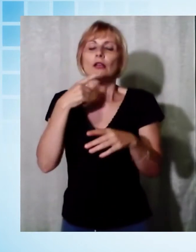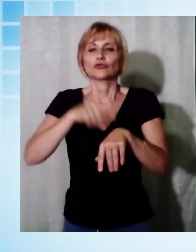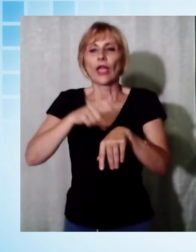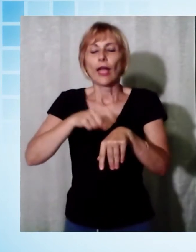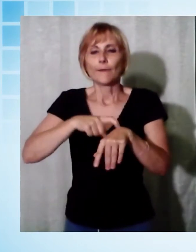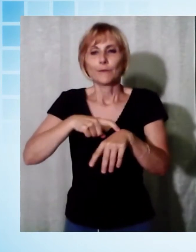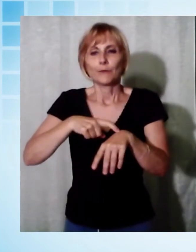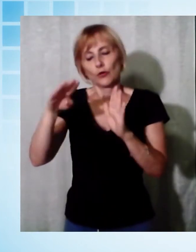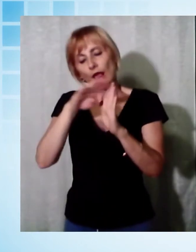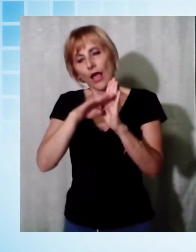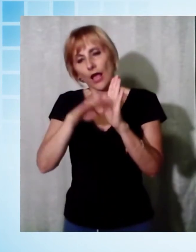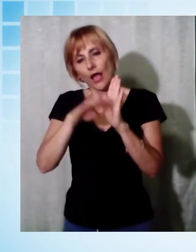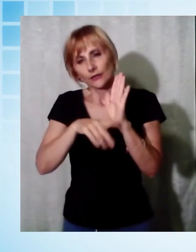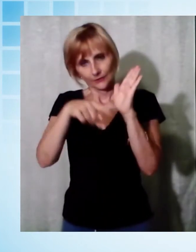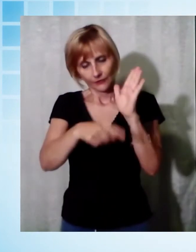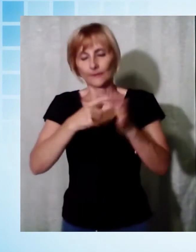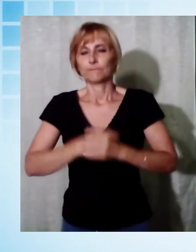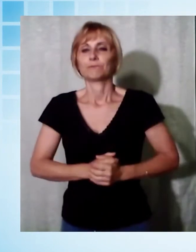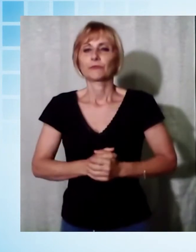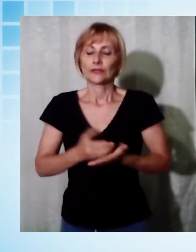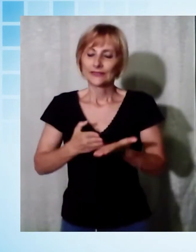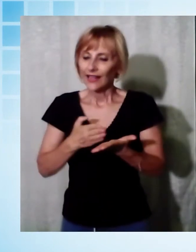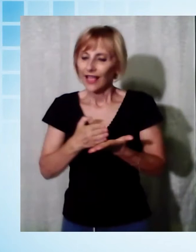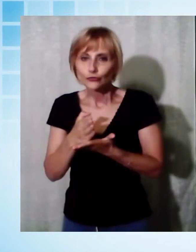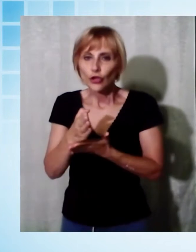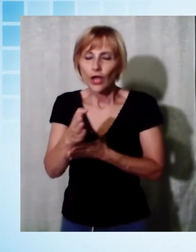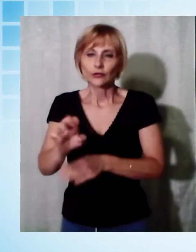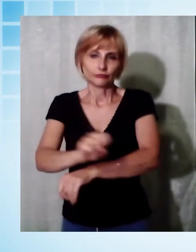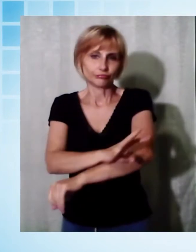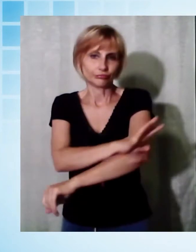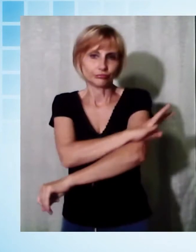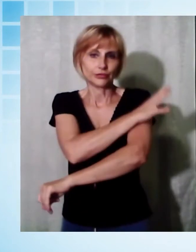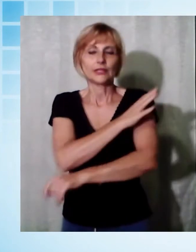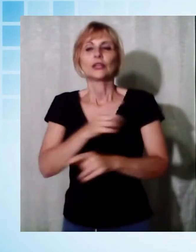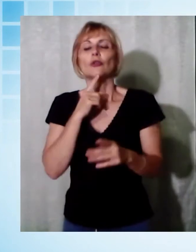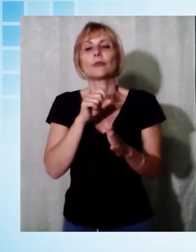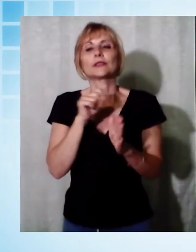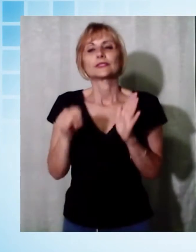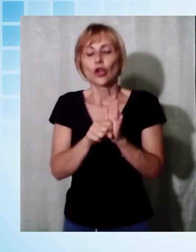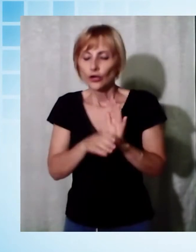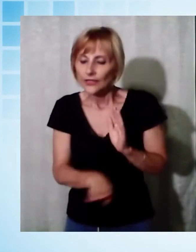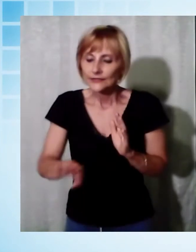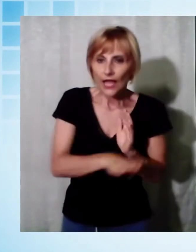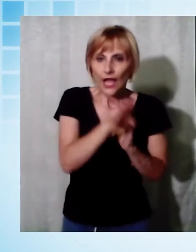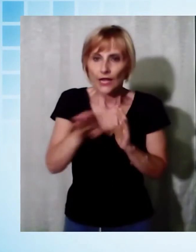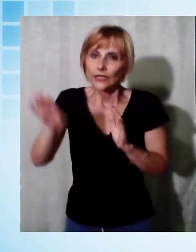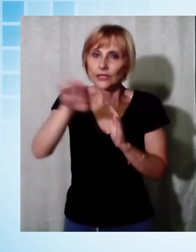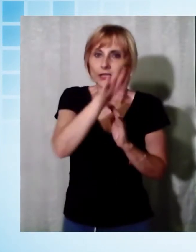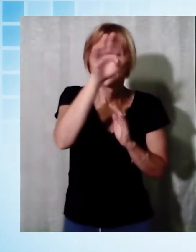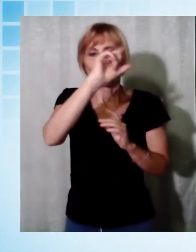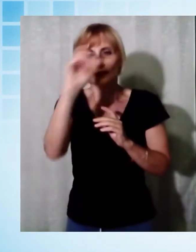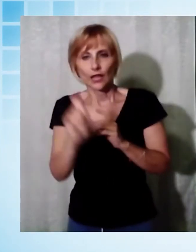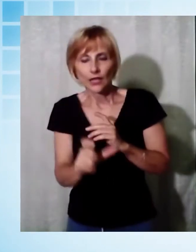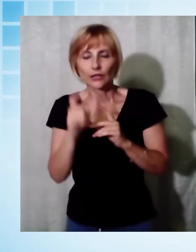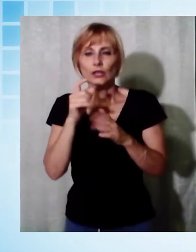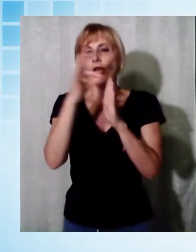Il tracciato resta molto suggestivo, coi podisti impegnati su una delle storiche salite italiane attenendosi scrupolosamente alle regole vigenti in materia anti-Covid